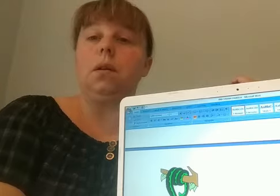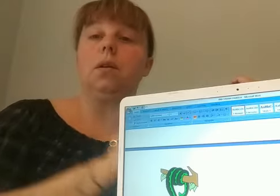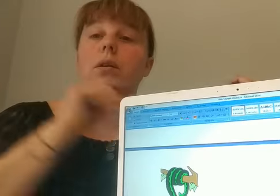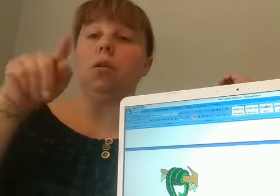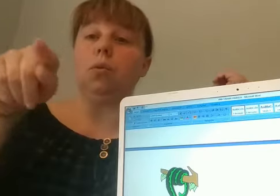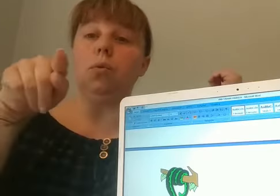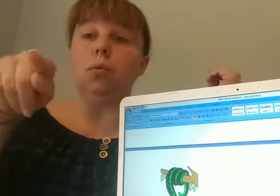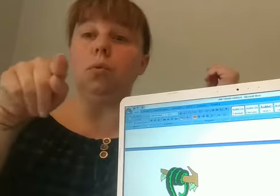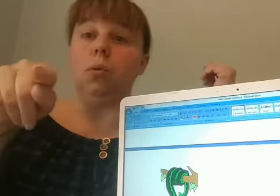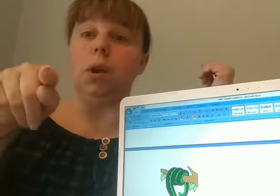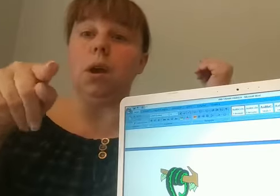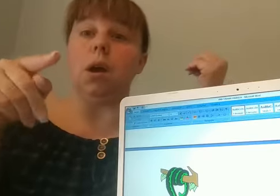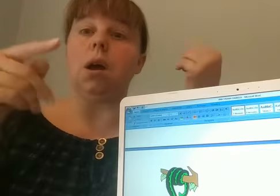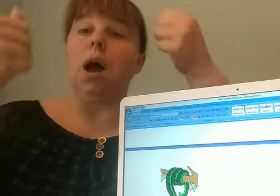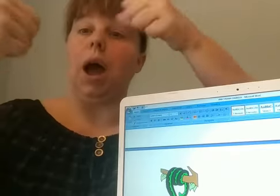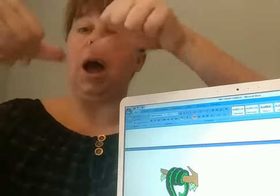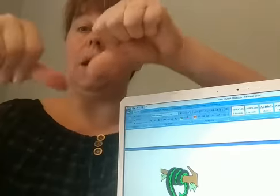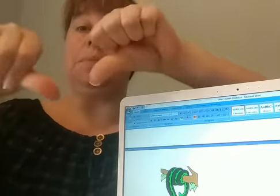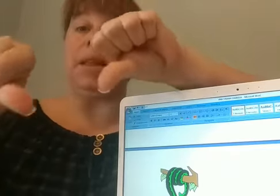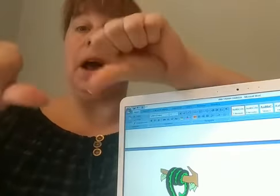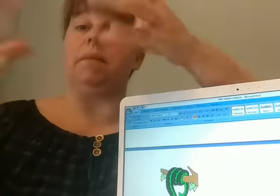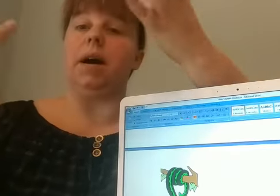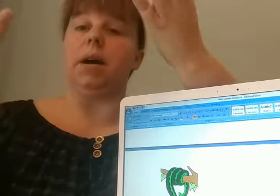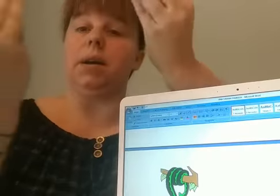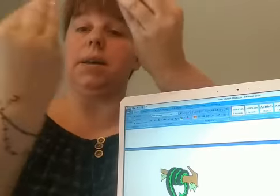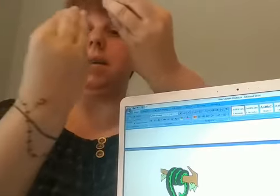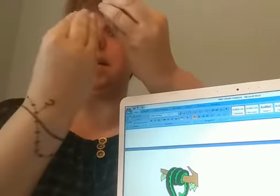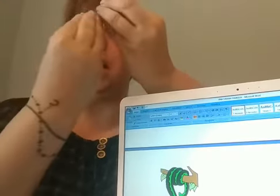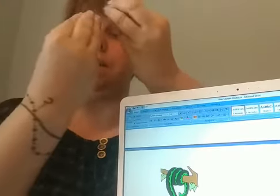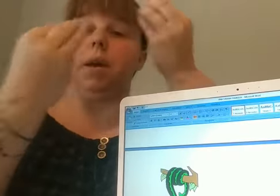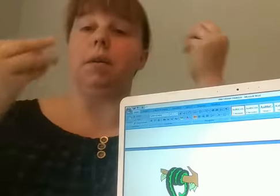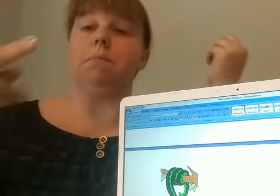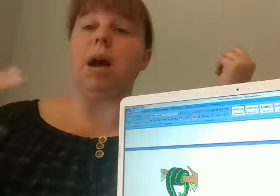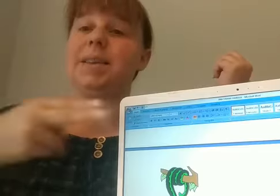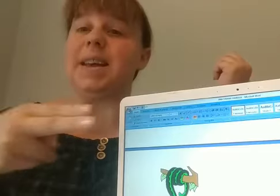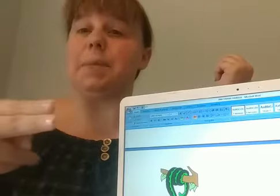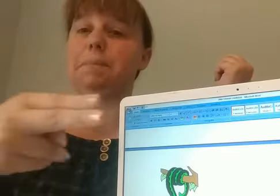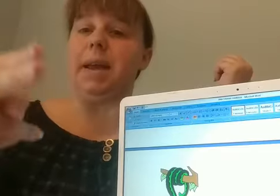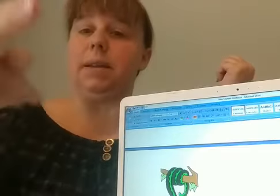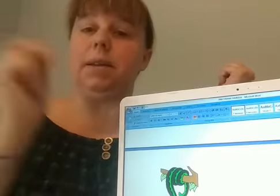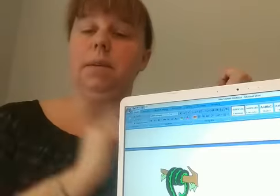Lui abitava insieme a serpenti,